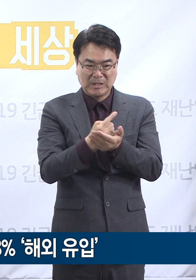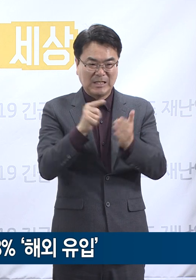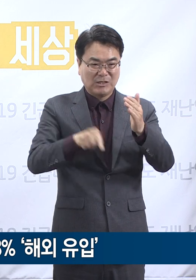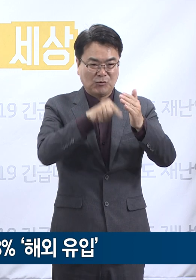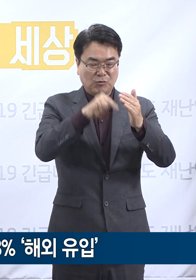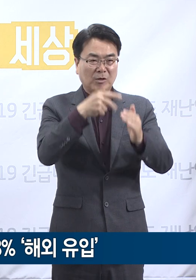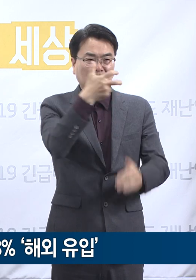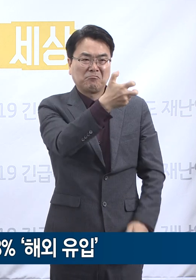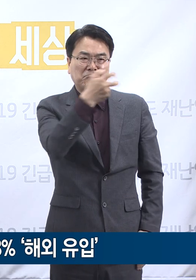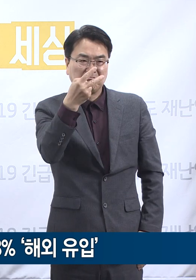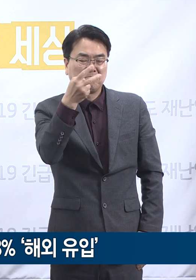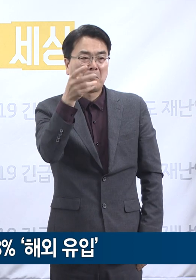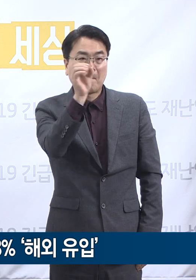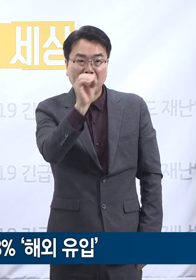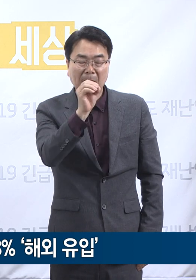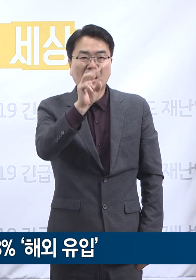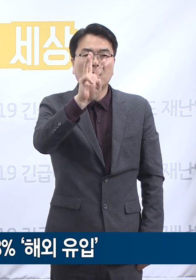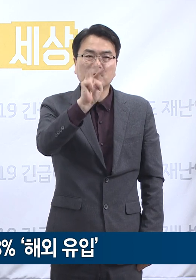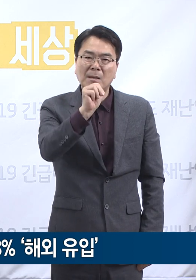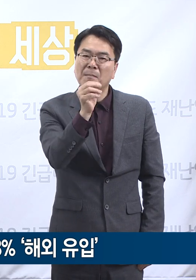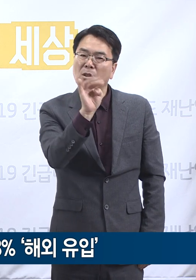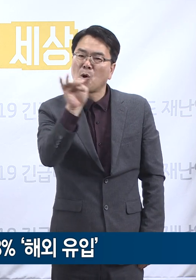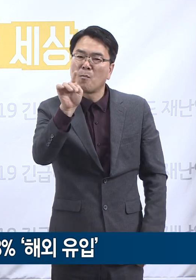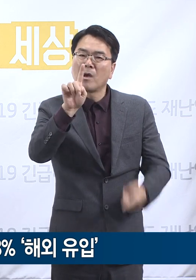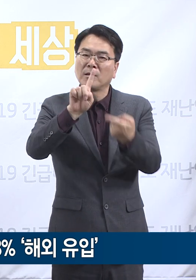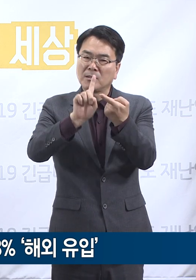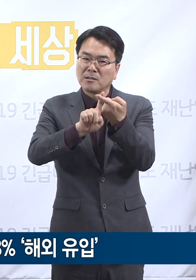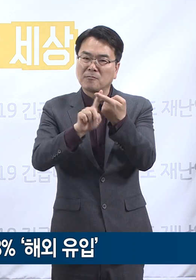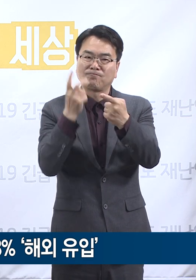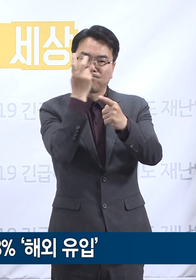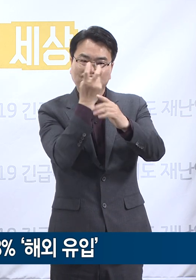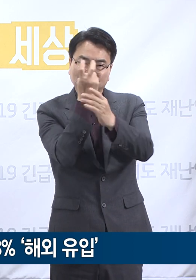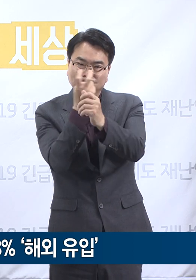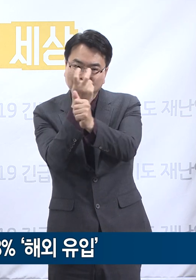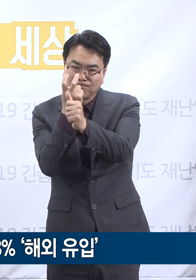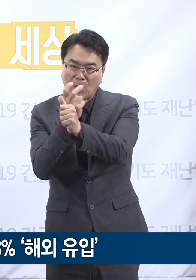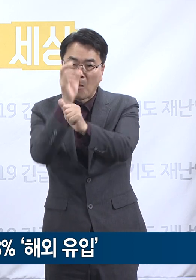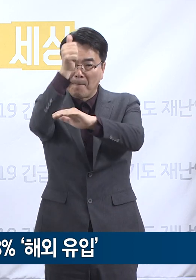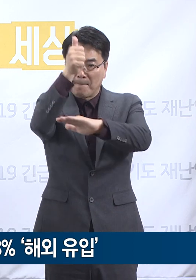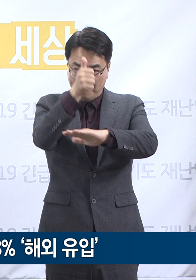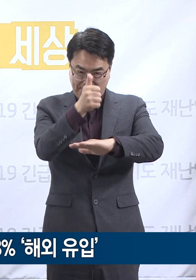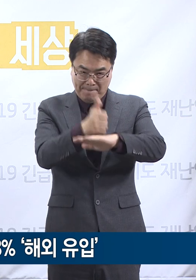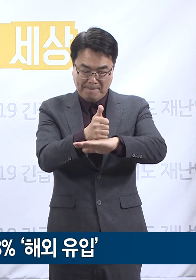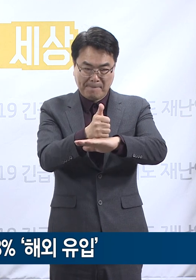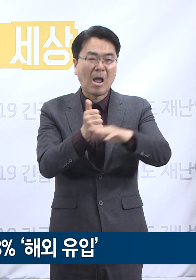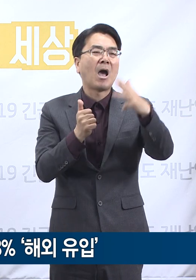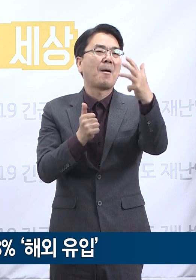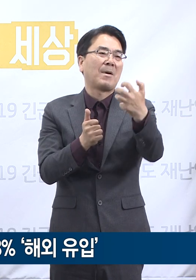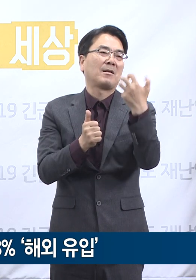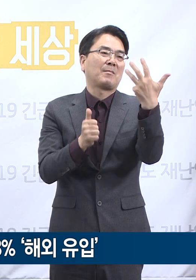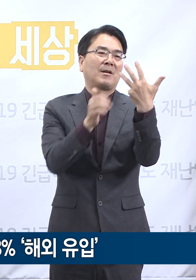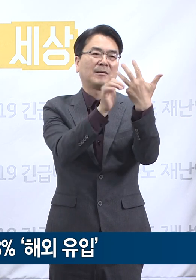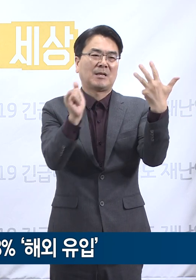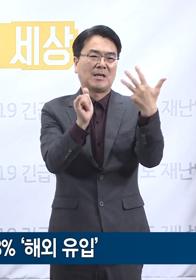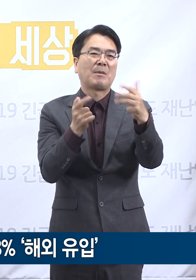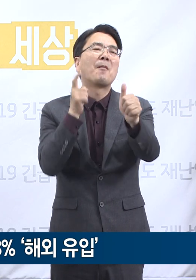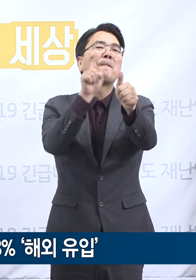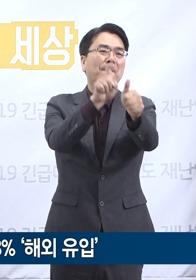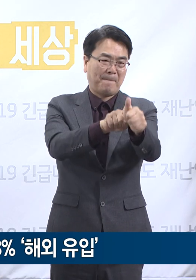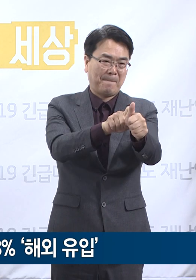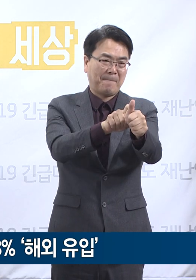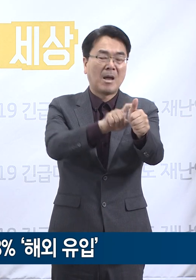%인 36,654명에 대해 진단검사를 실시하여 88명이 양성 판정을 받았고